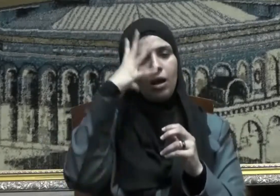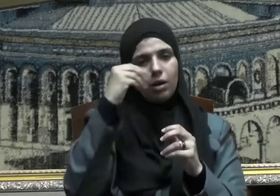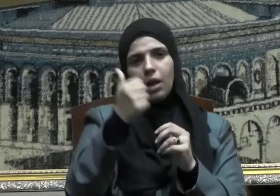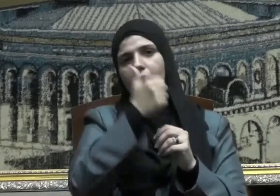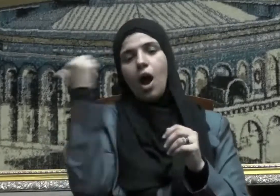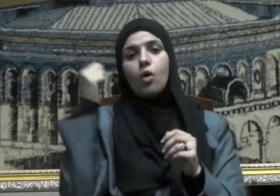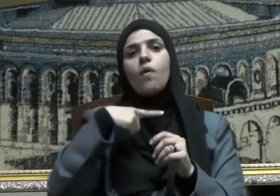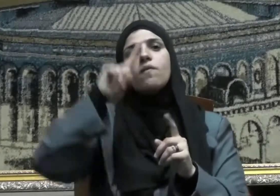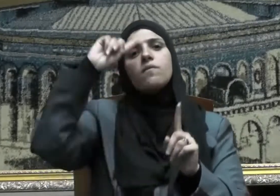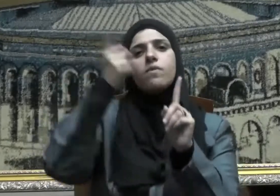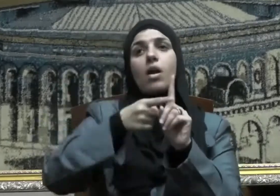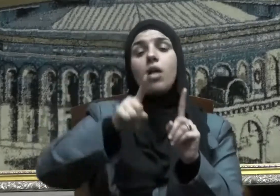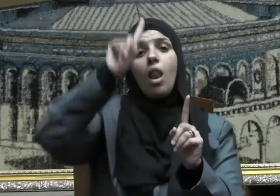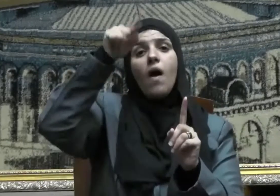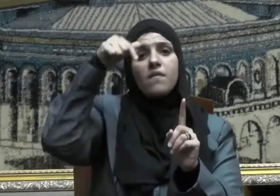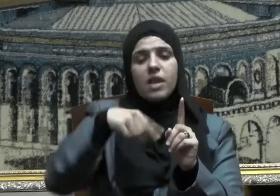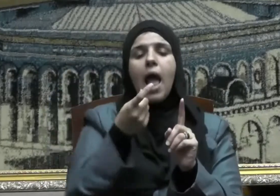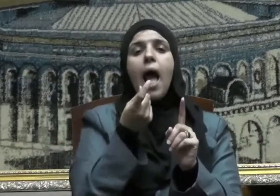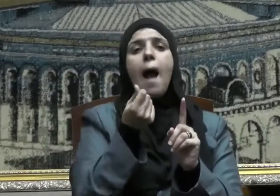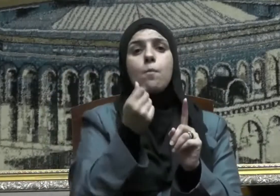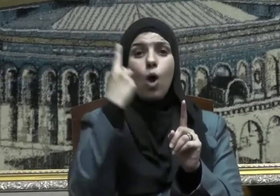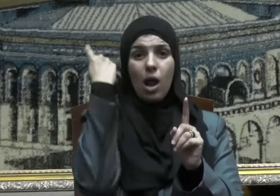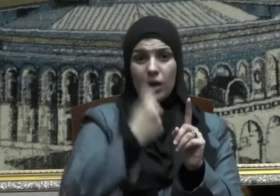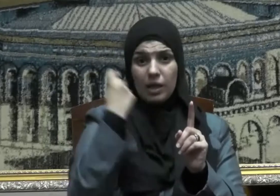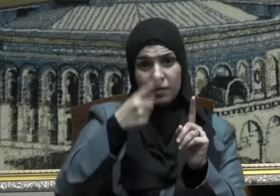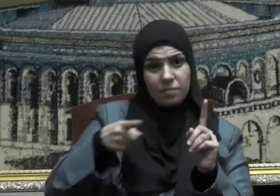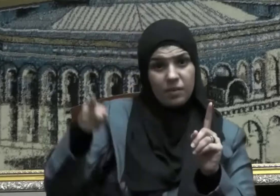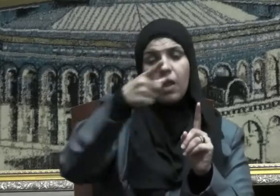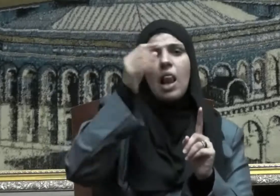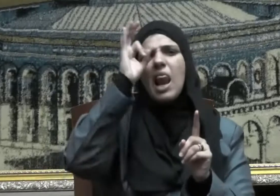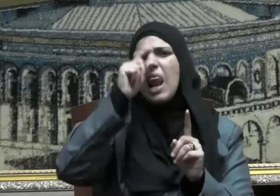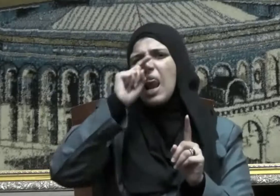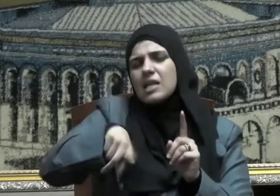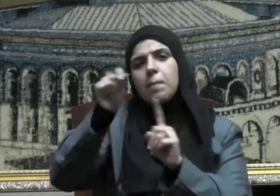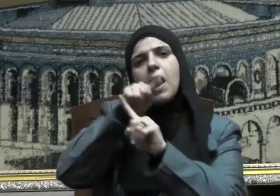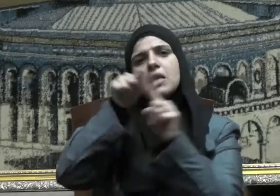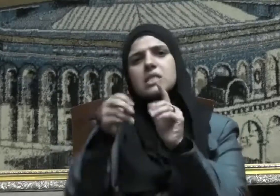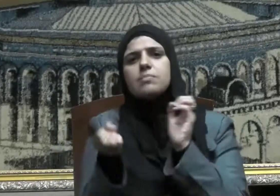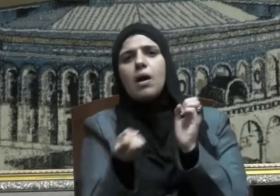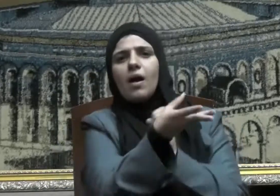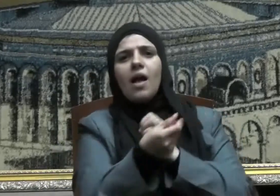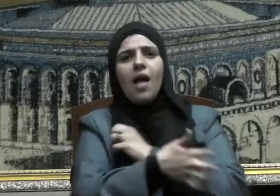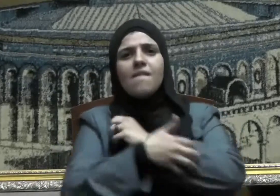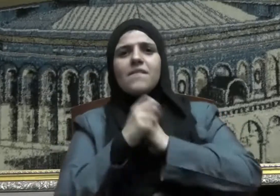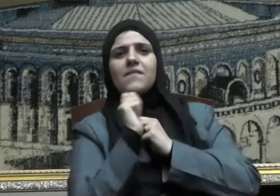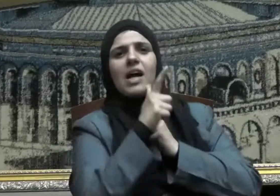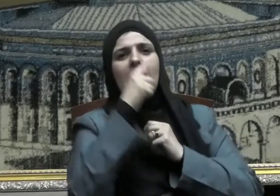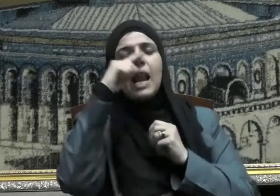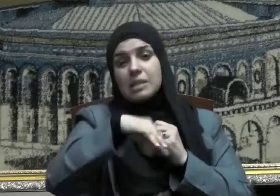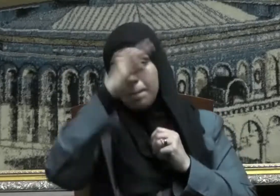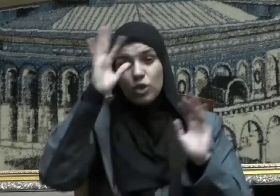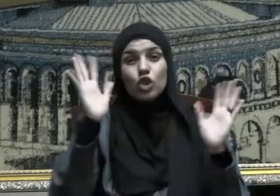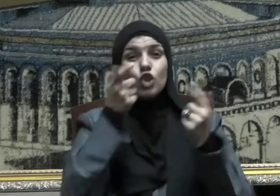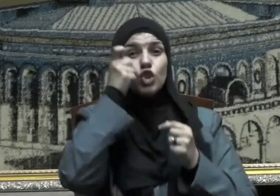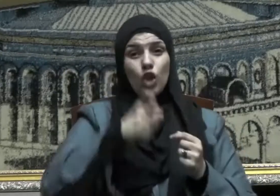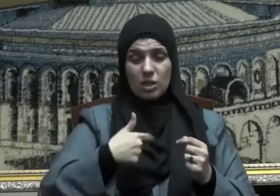عنه فرض الله في أموال الأغنياء أقوات الفقراء فما جاع